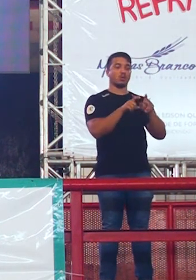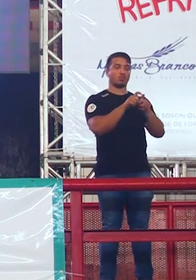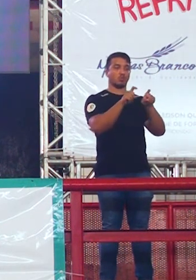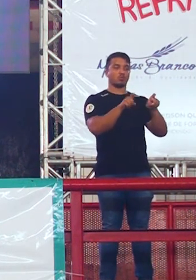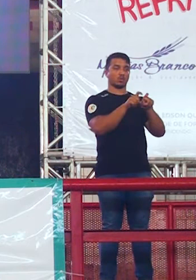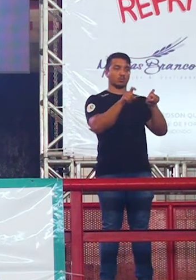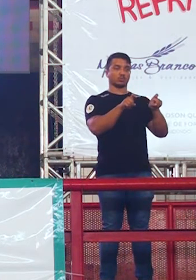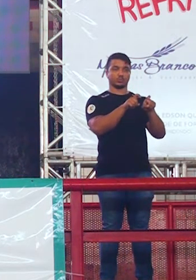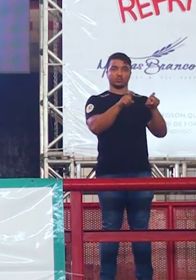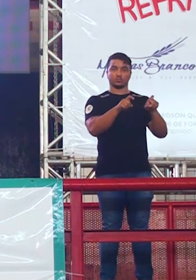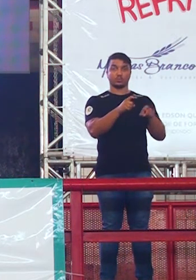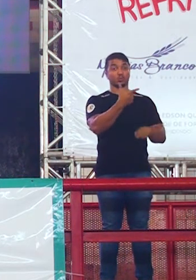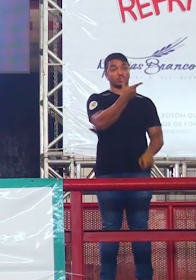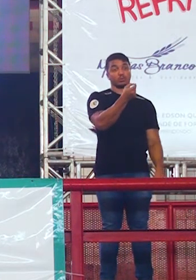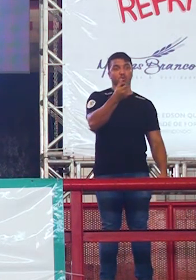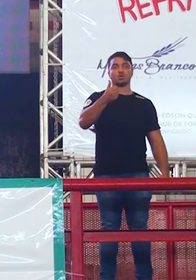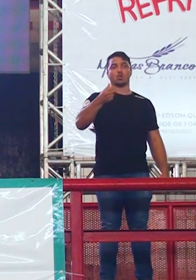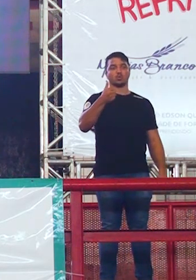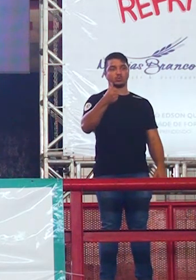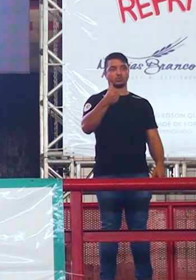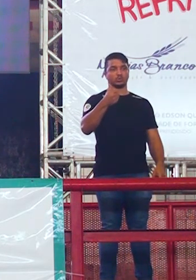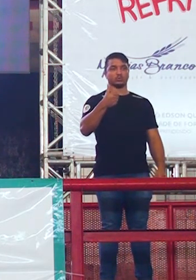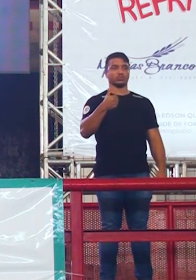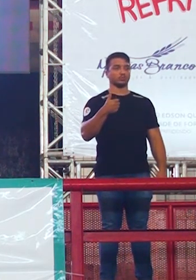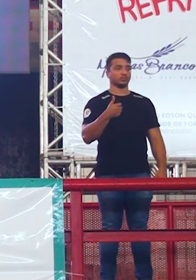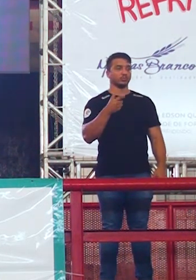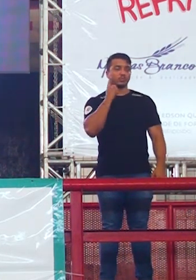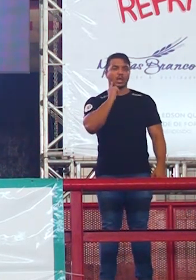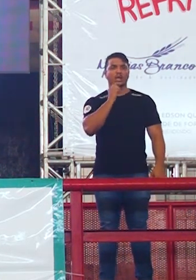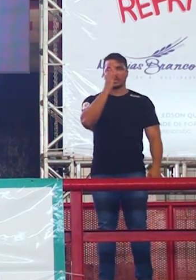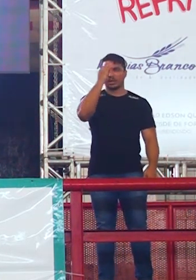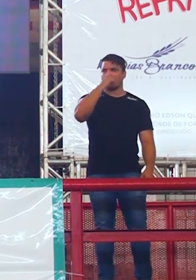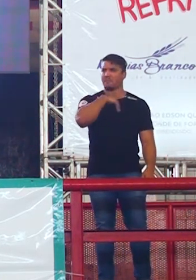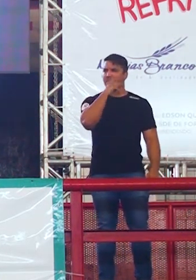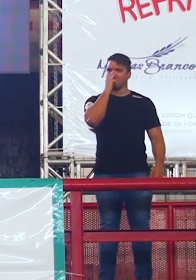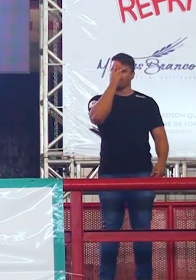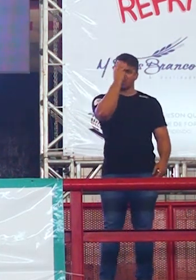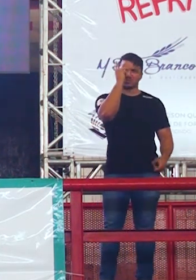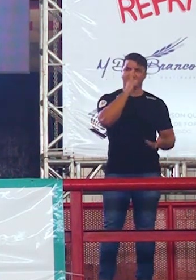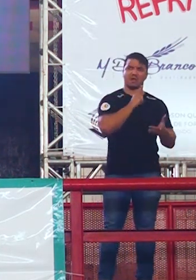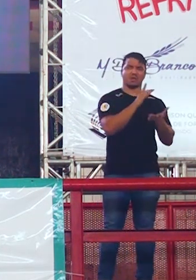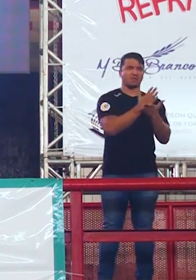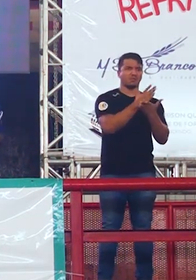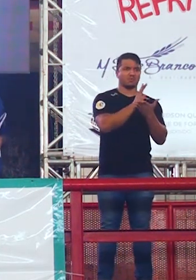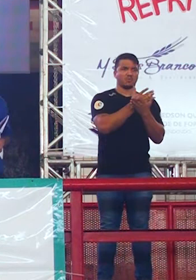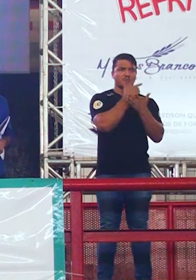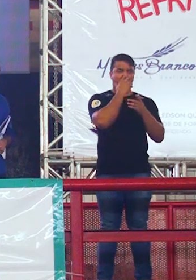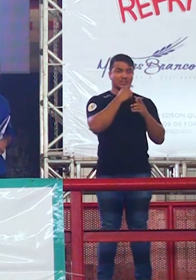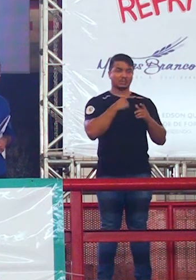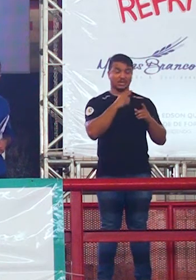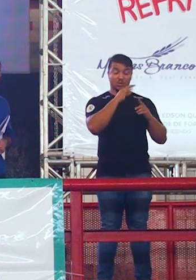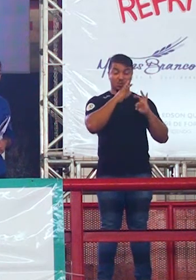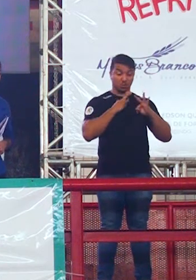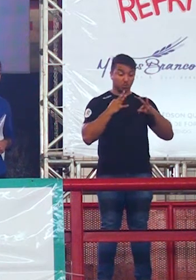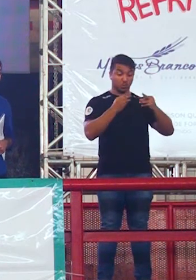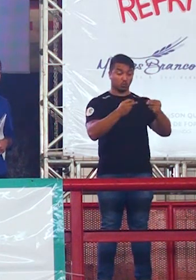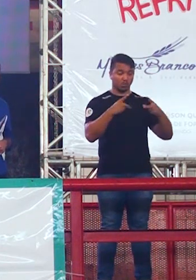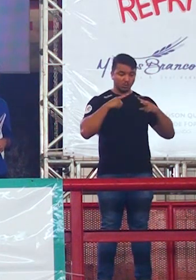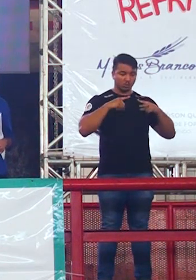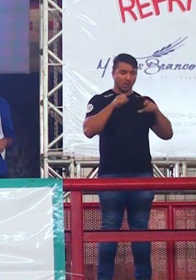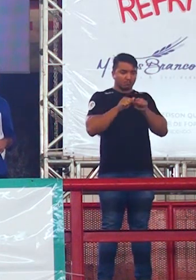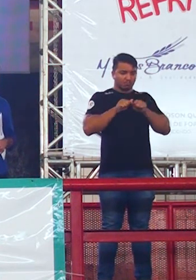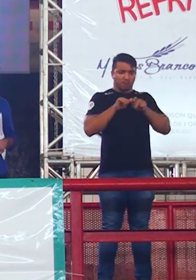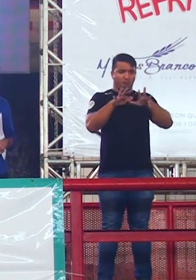2011 foi essa discussão. Sabe aquela história de que tem gente sem noção e compartilha tudo que é de coisa na